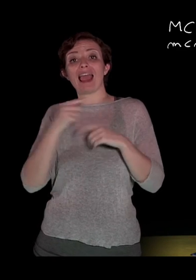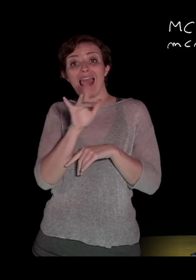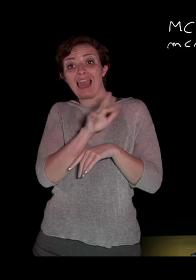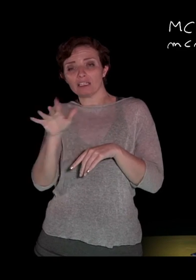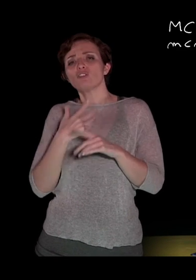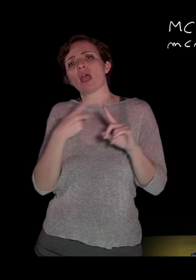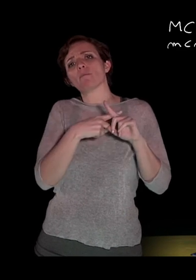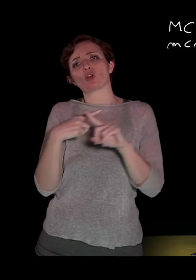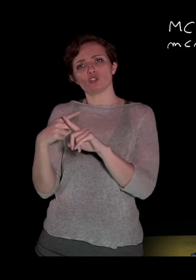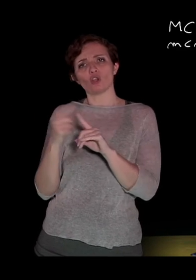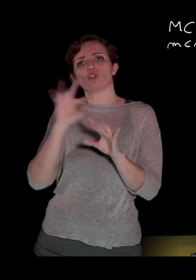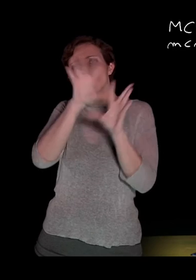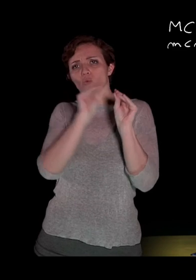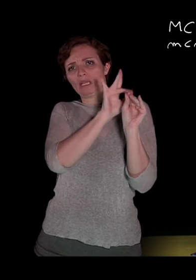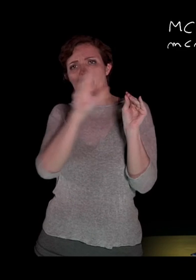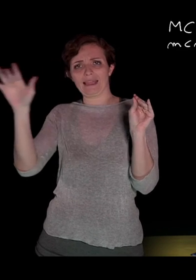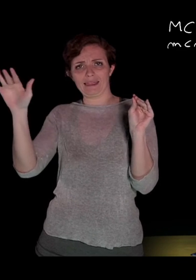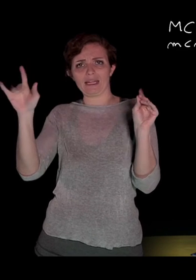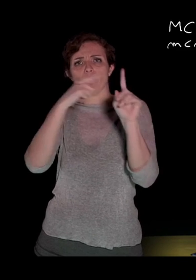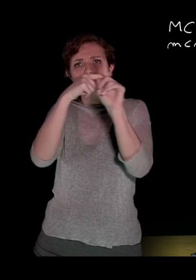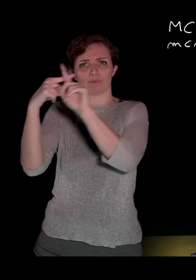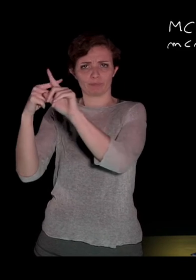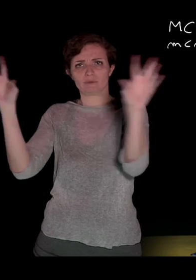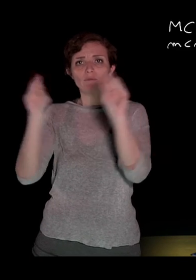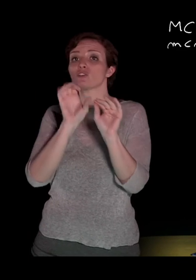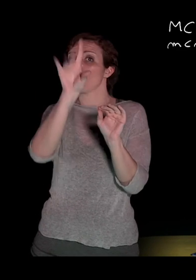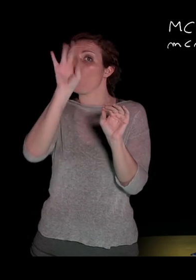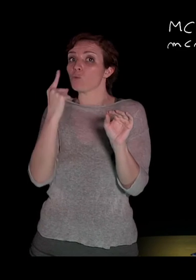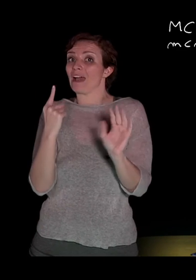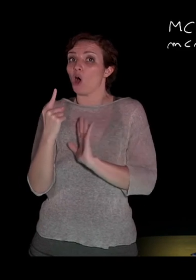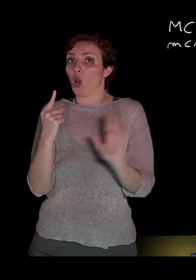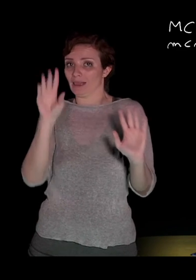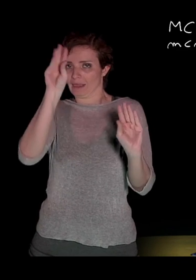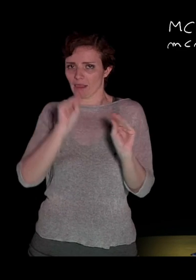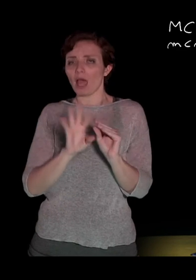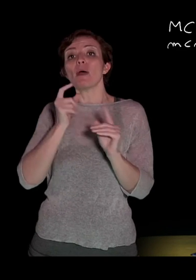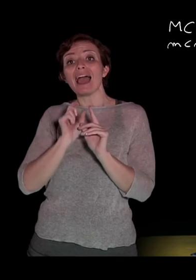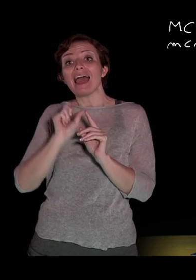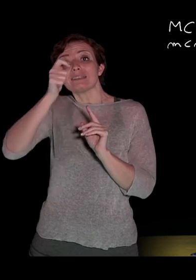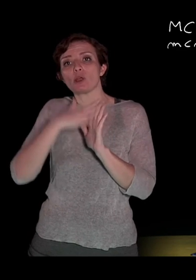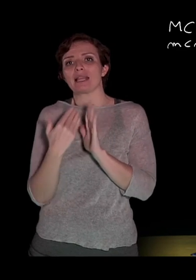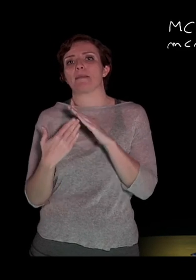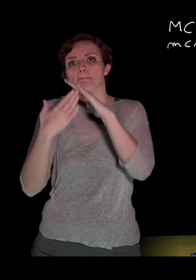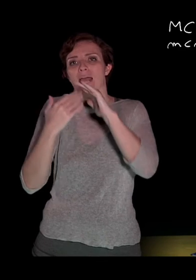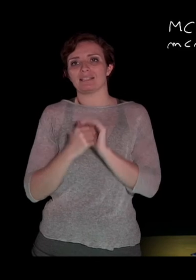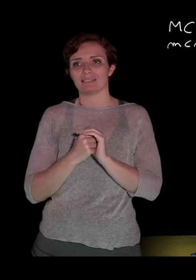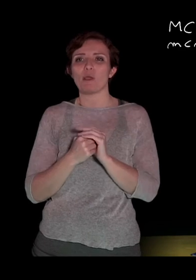fornisce il prodotto di tutte quante le lettere presenti tra i vari monomi, ognuna presa una sola volta con l'esponente massimo. Per rendere pratiche queste